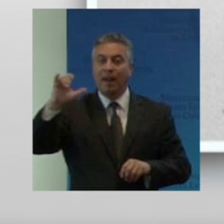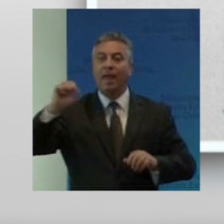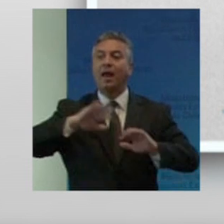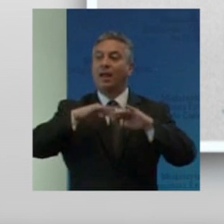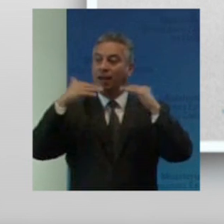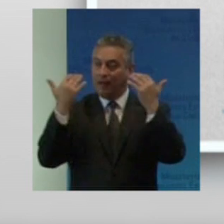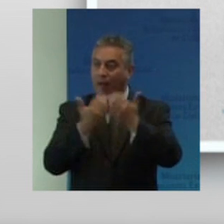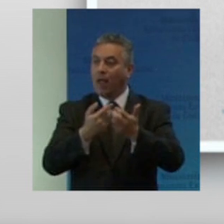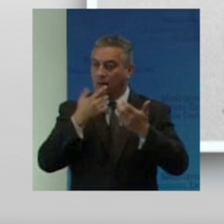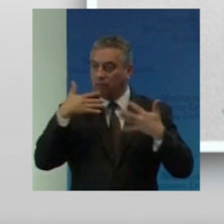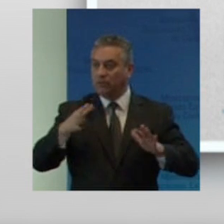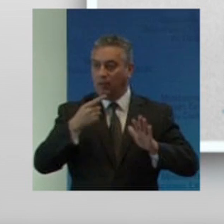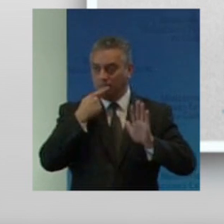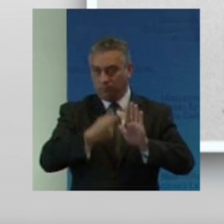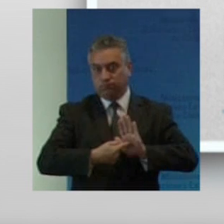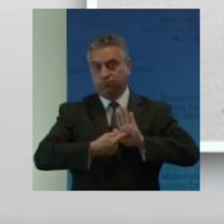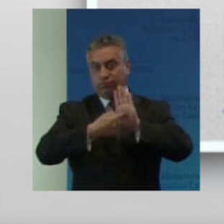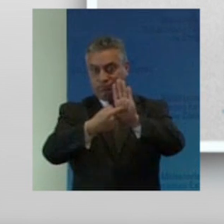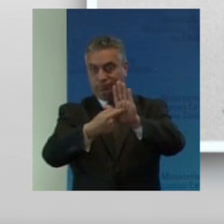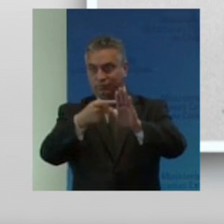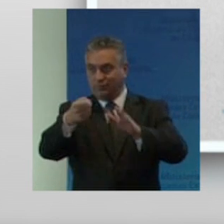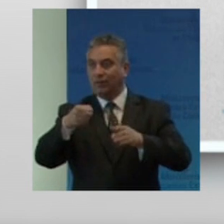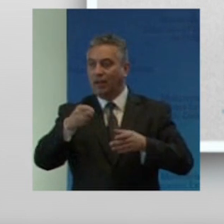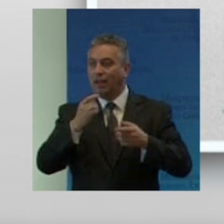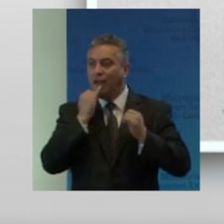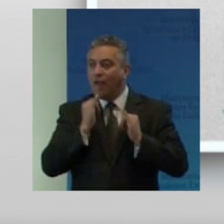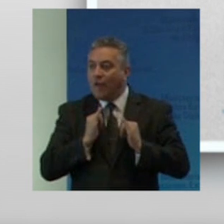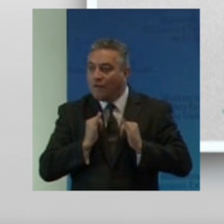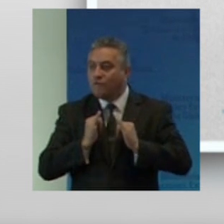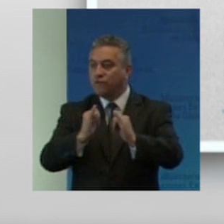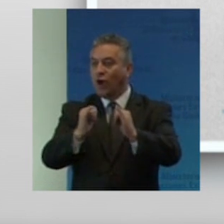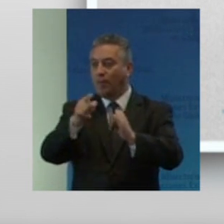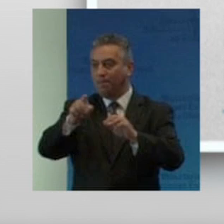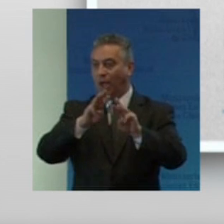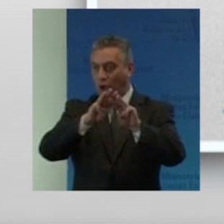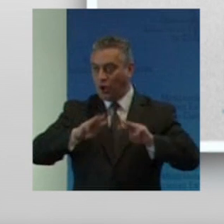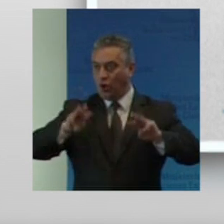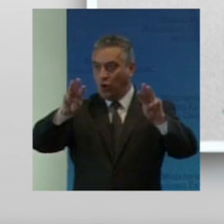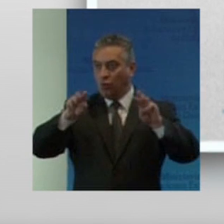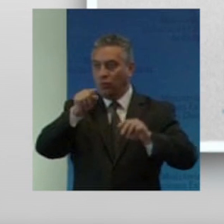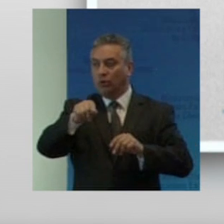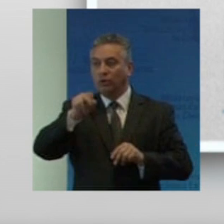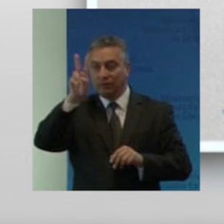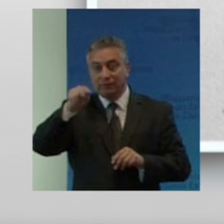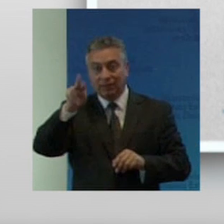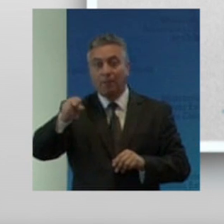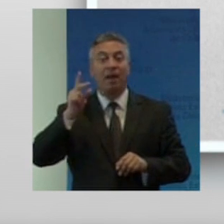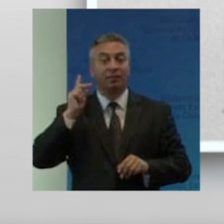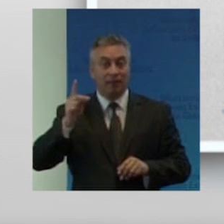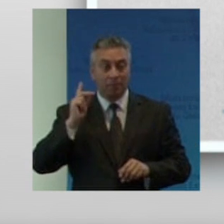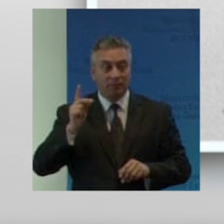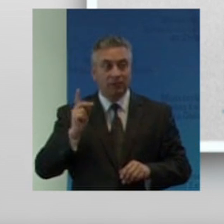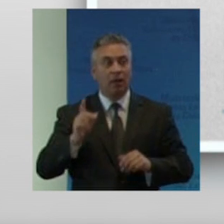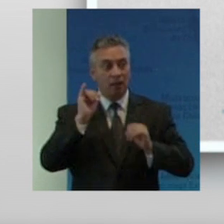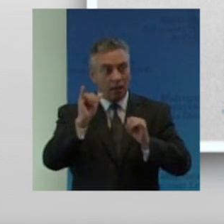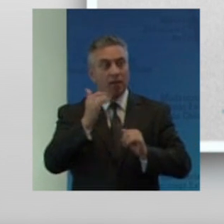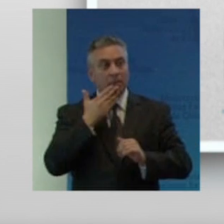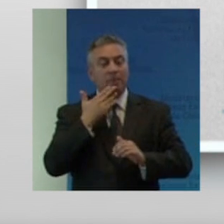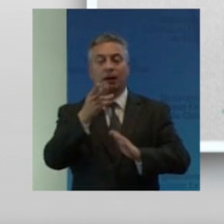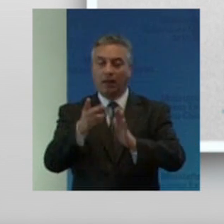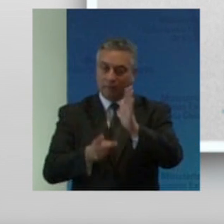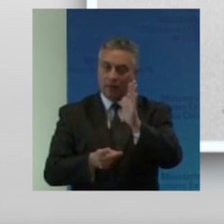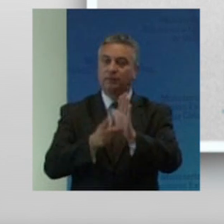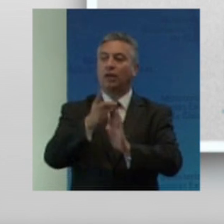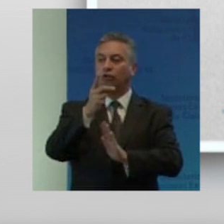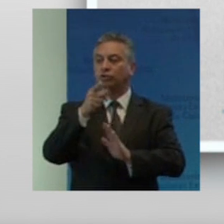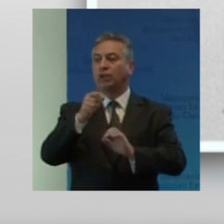informe de referencia de las Naciones Unidas en el campo de la discapacidad y el desarrollo que se